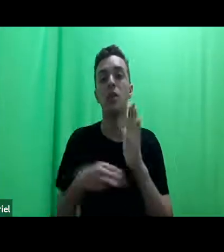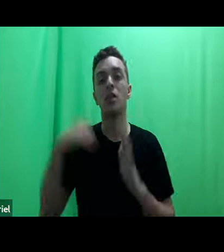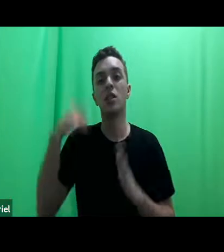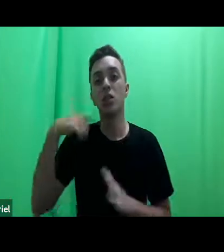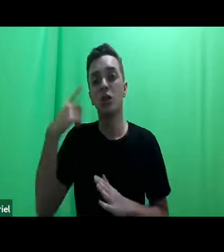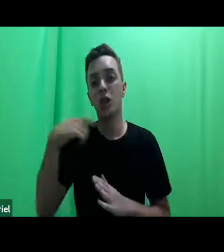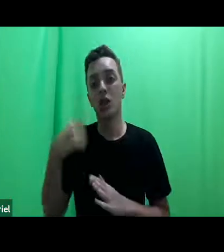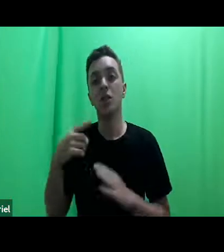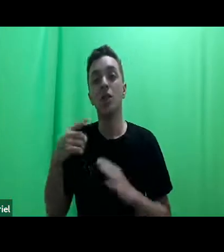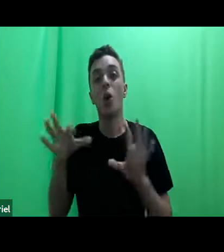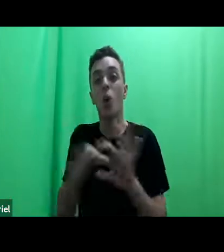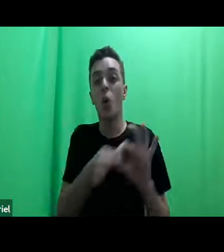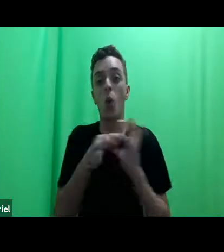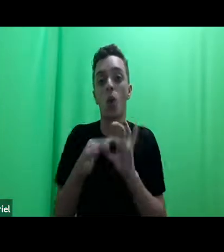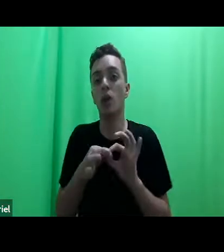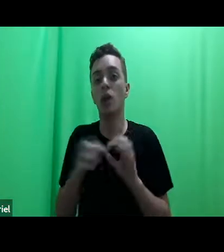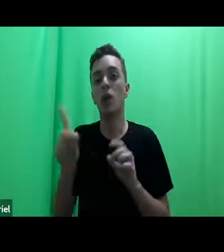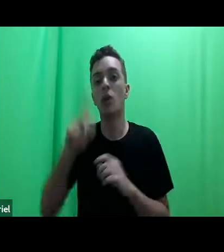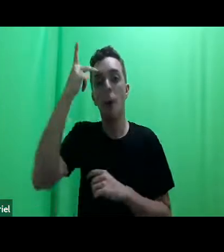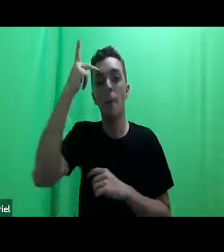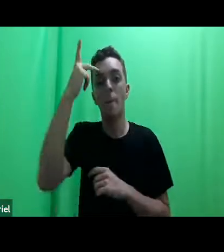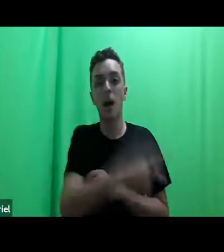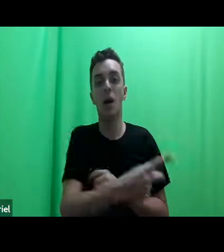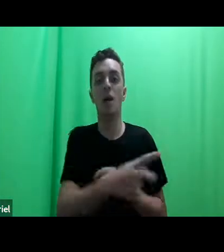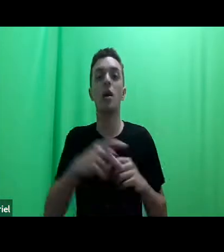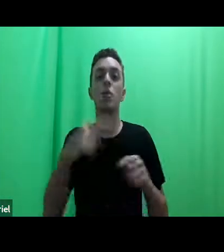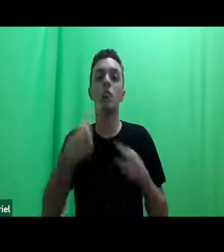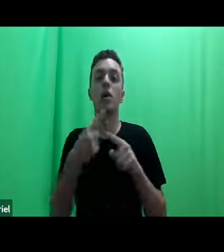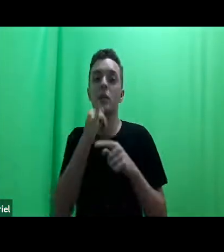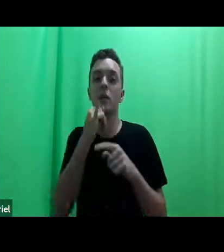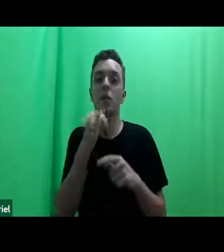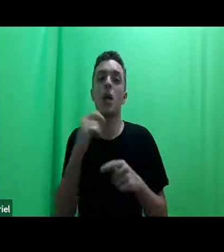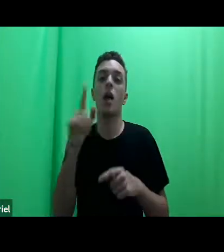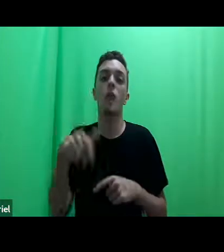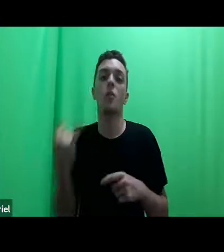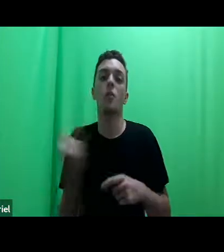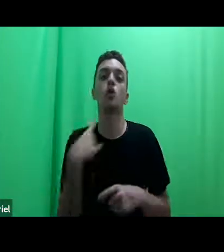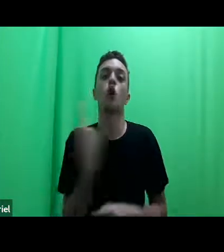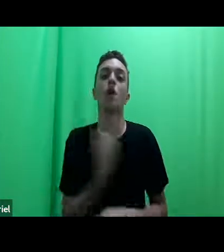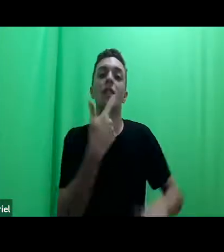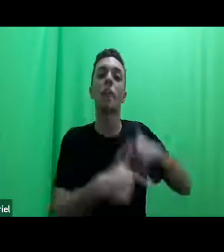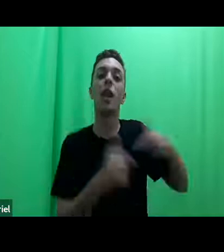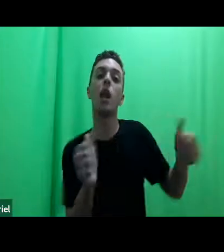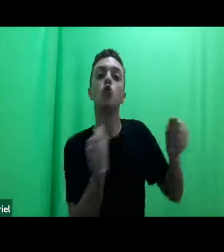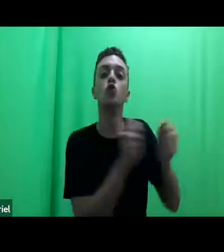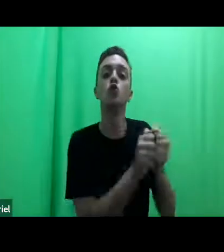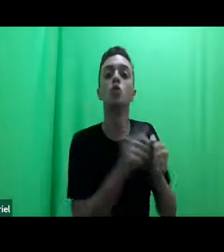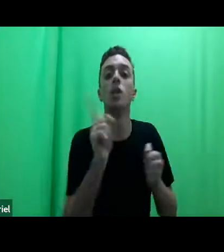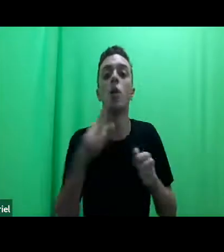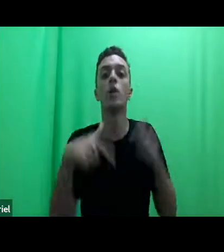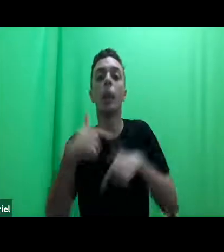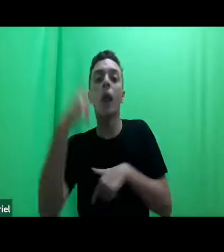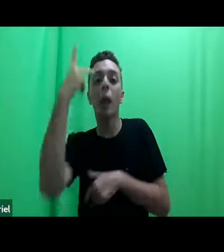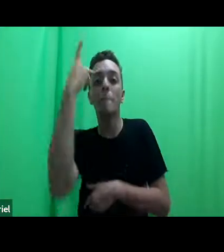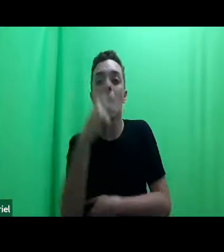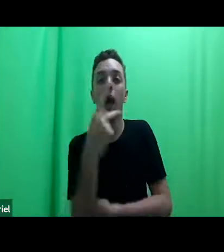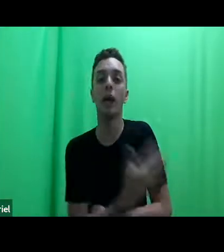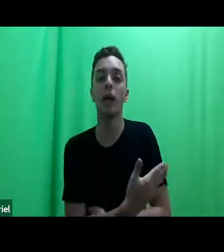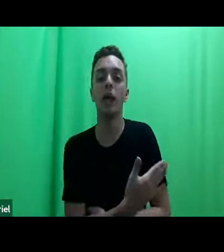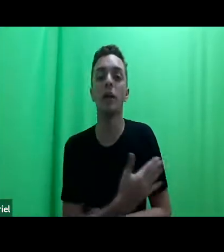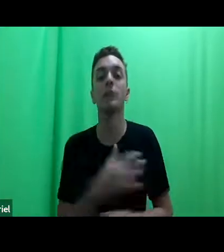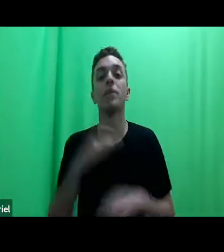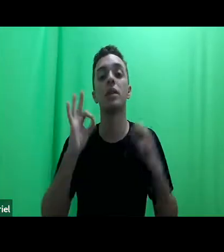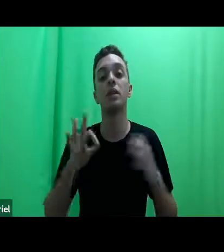simplesmente para, também me parece algo a se aprender com a advocacia popular, que tem uma rede nacional no Brasil,